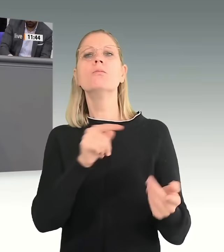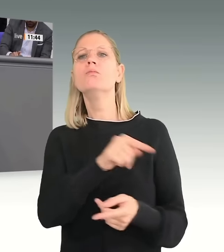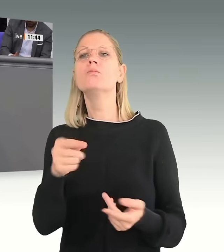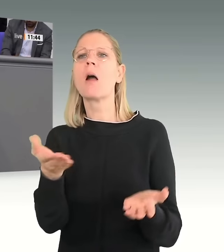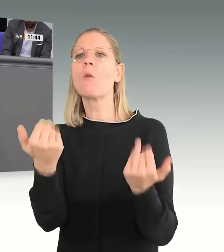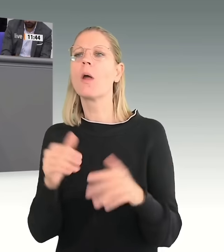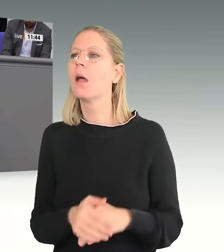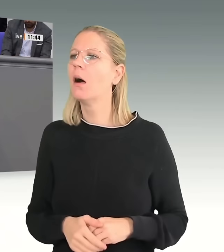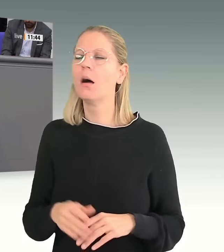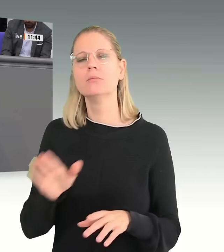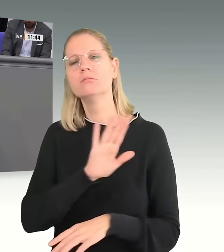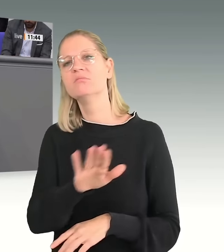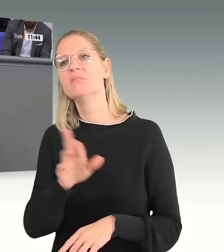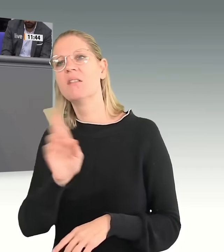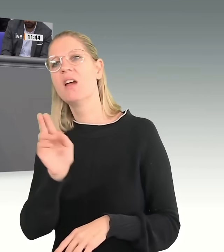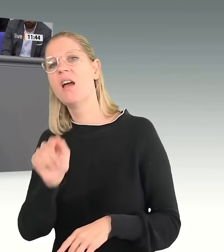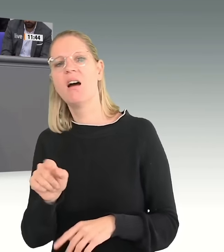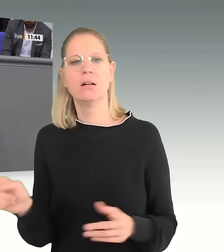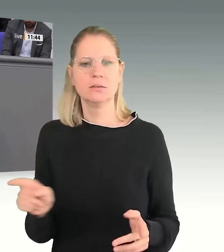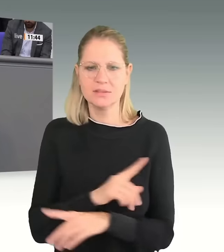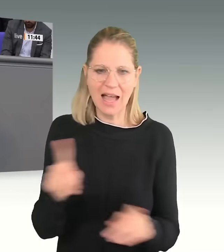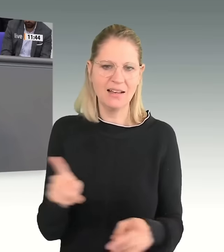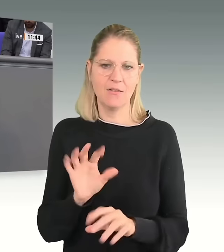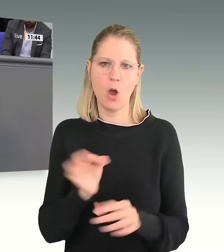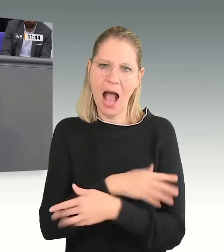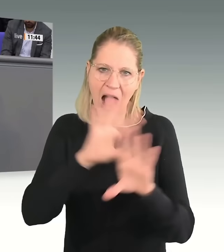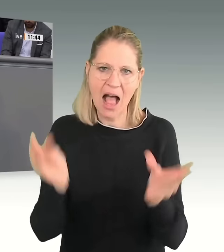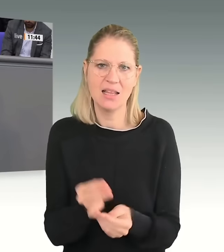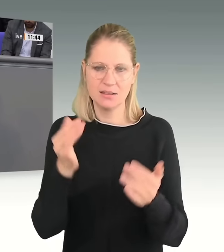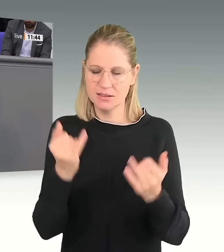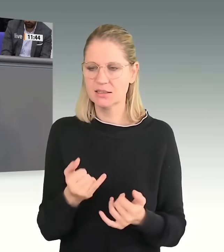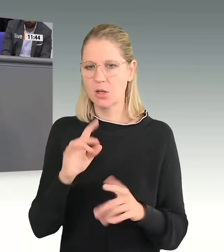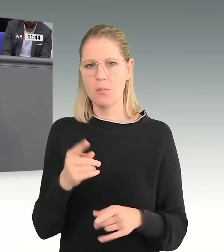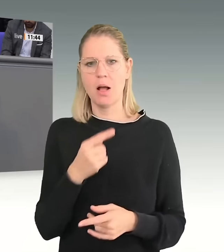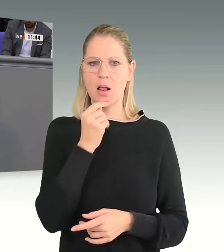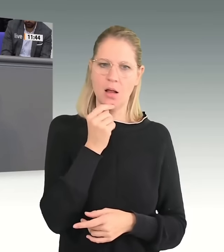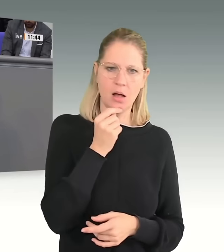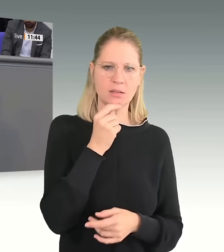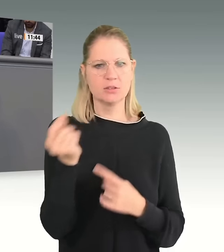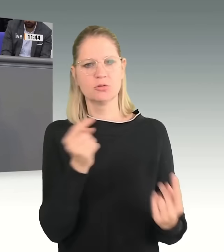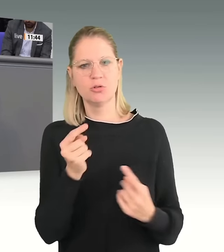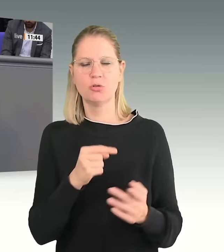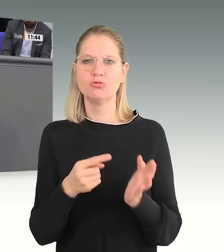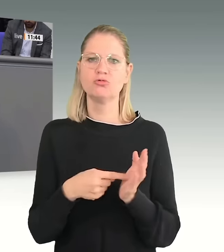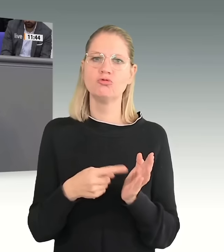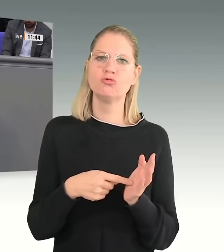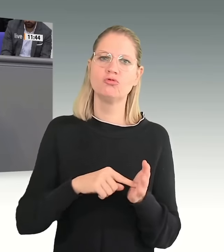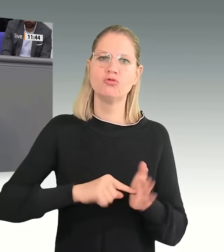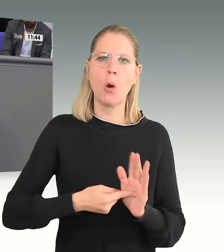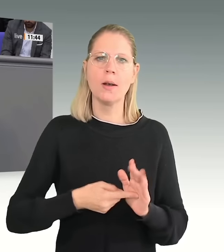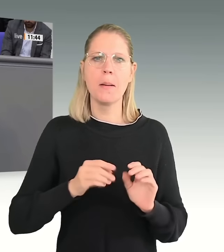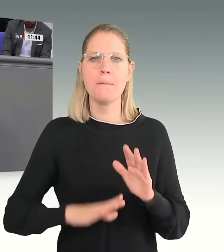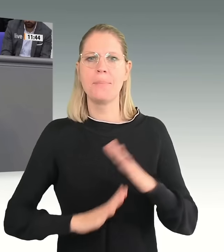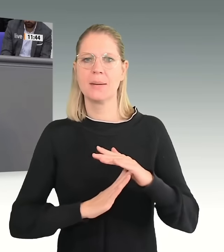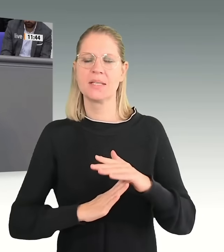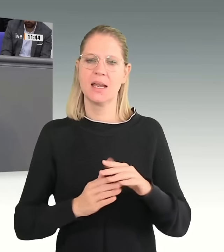Bundesverfassungsgerichts, wenn es um den Haushalt geht. Jetzt gibt es ja Diskussionen, die Schuldenbremse zu ändern. Da gehen Sie keinen Schritt mit, sagen, das können wir nicht eben so tun. Aber wenn Ihnen